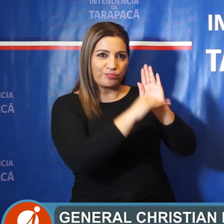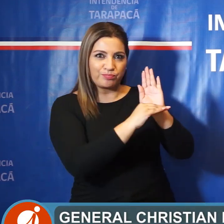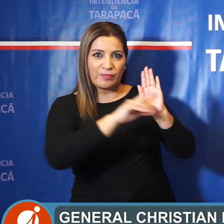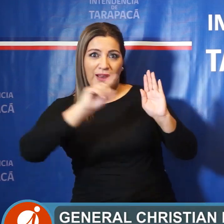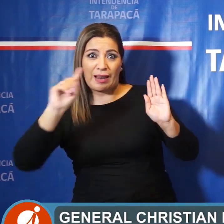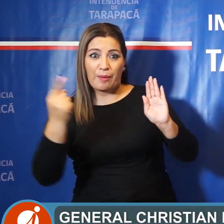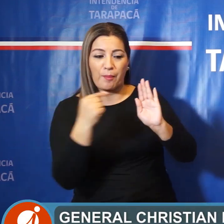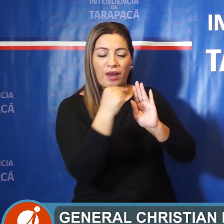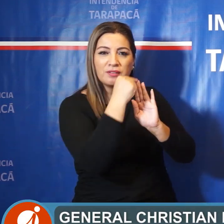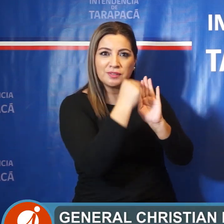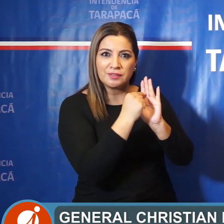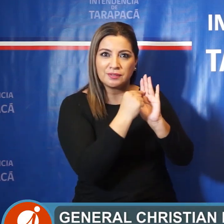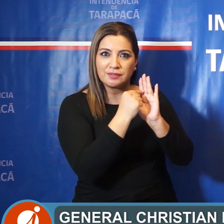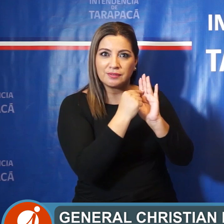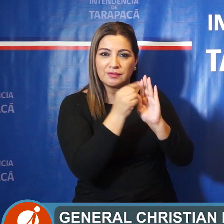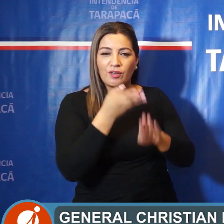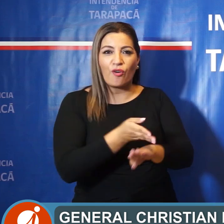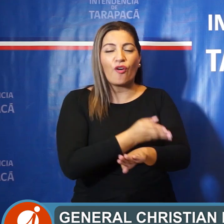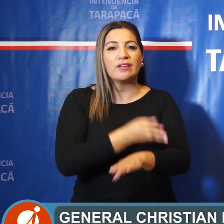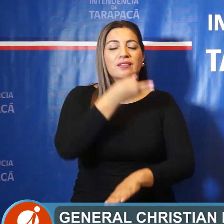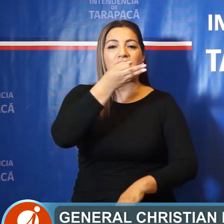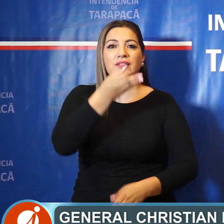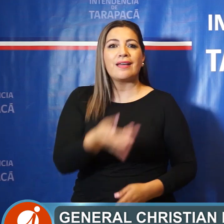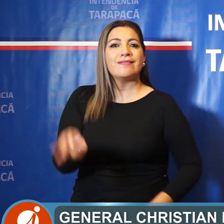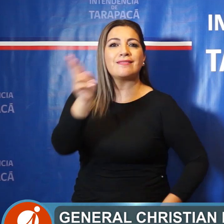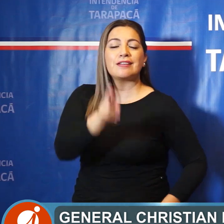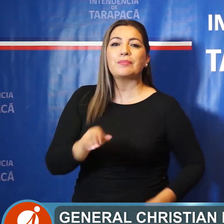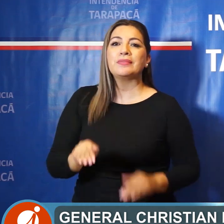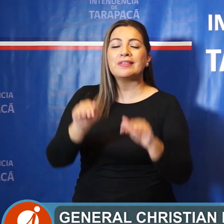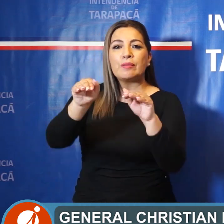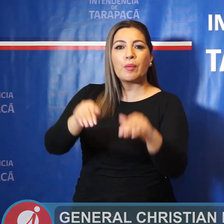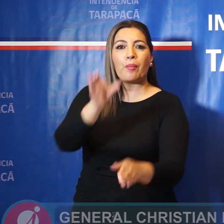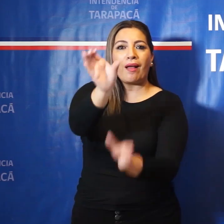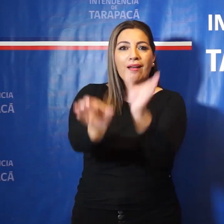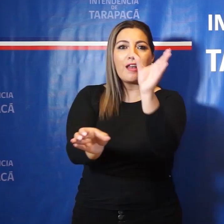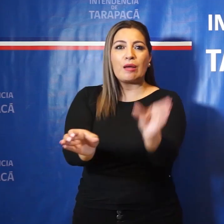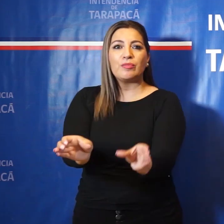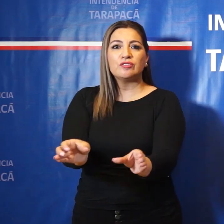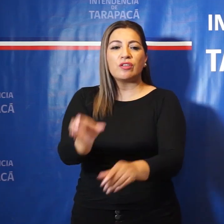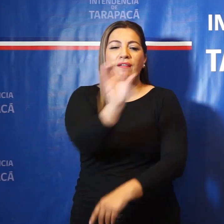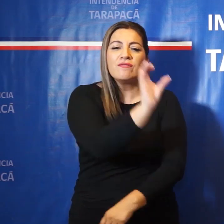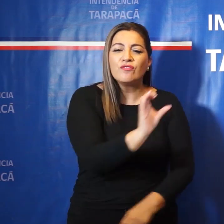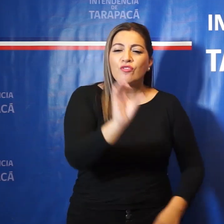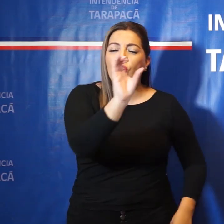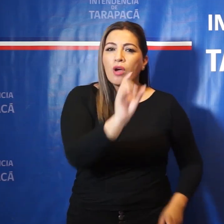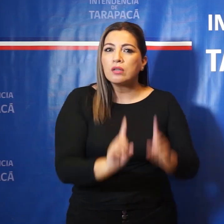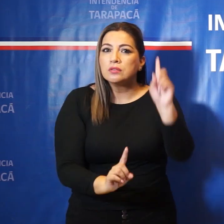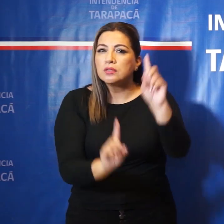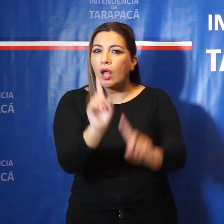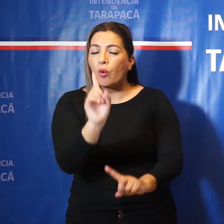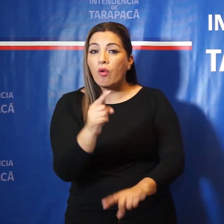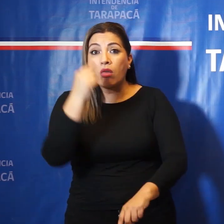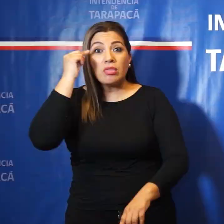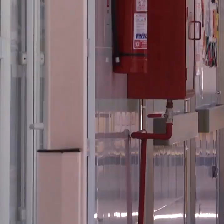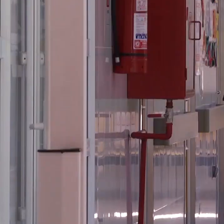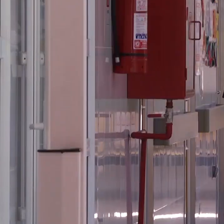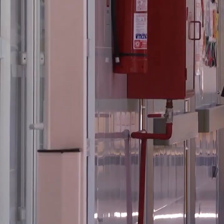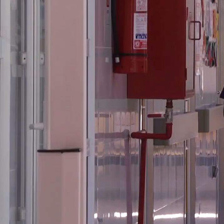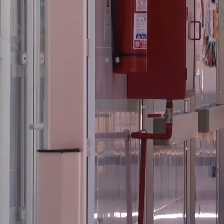La primera parte de ella, como lo señalaba, es insistir en la búsqueda activa de los contagios ir donde están